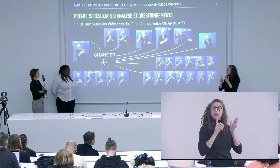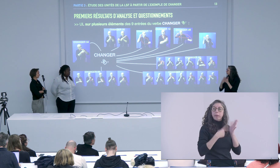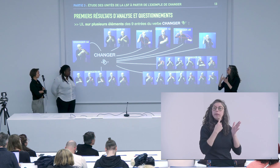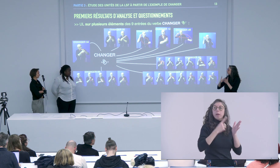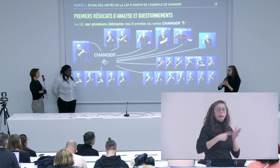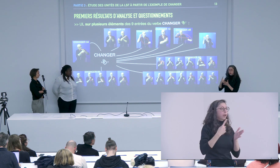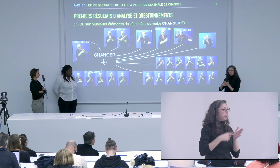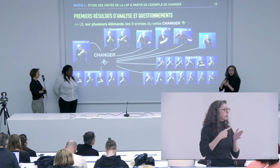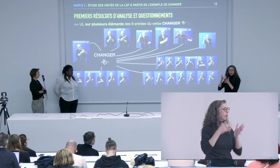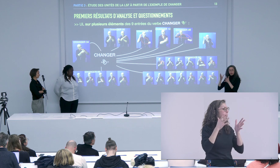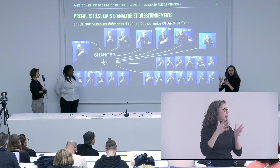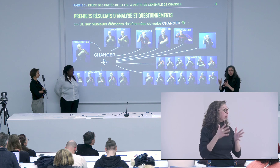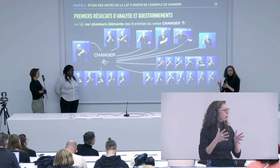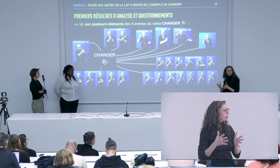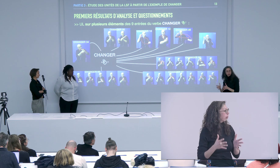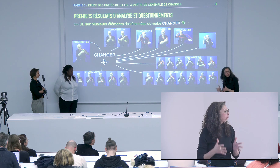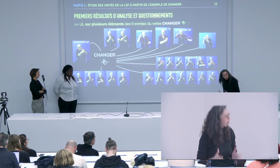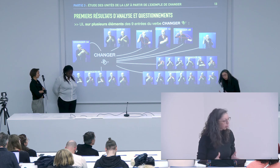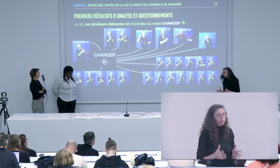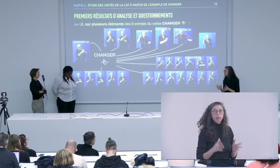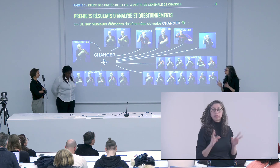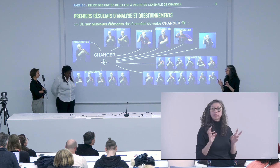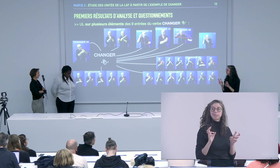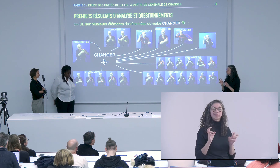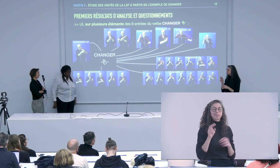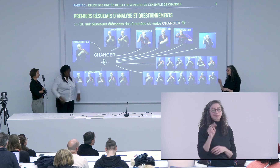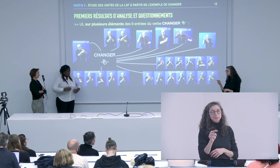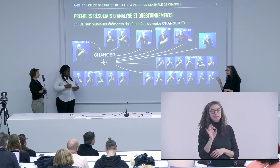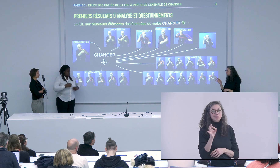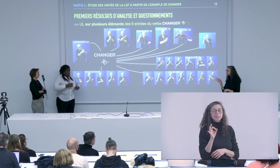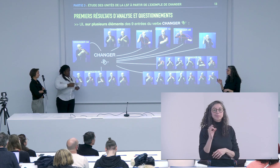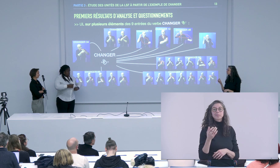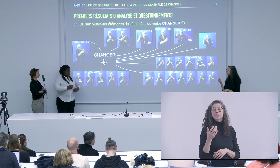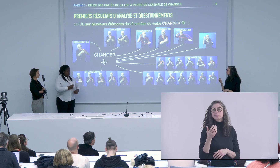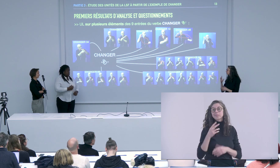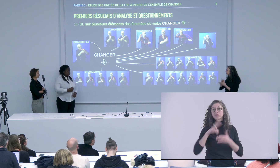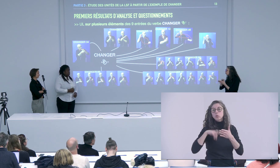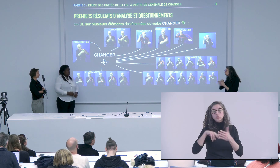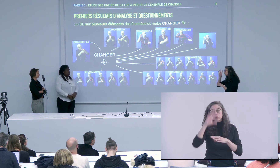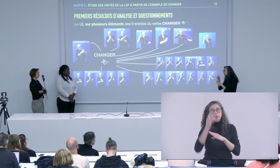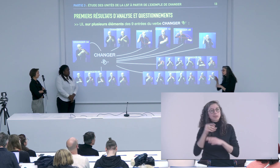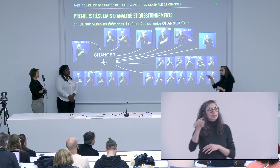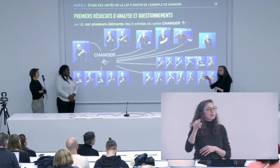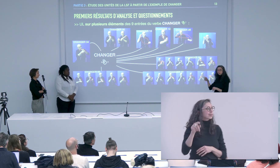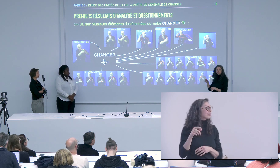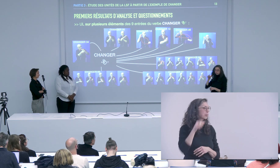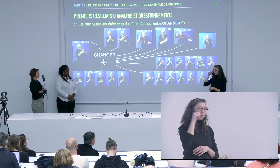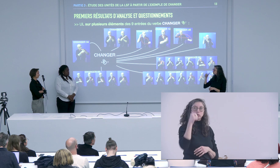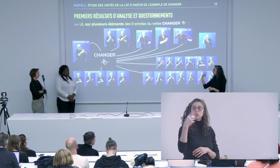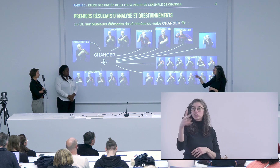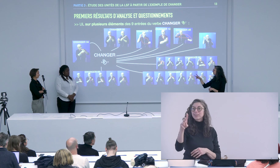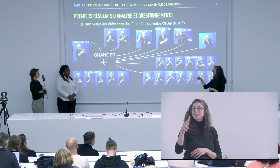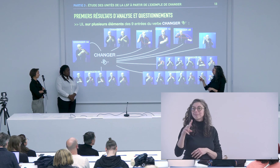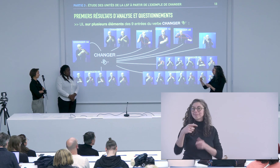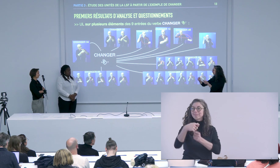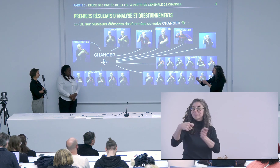première hypothèse la deuxième hypothèse c'était aussi de travailler sur les répétitions et qu'à force de répétition finalement on baisse le niveau des signes dans l'espace